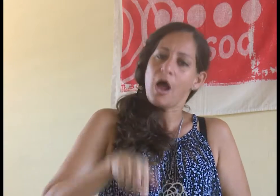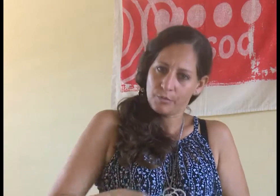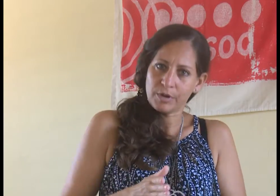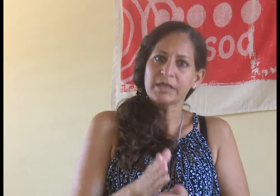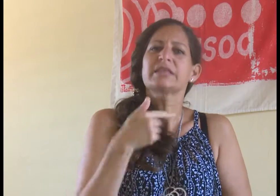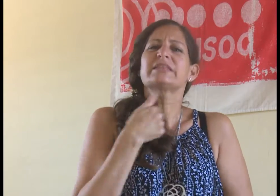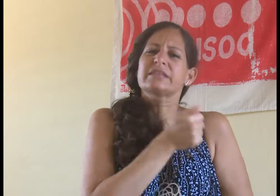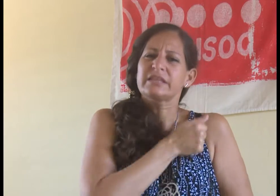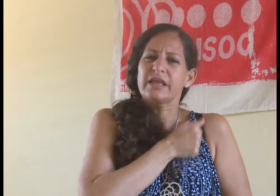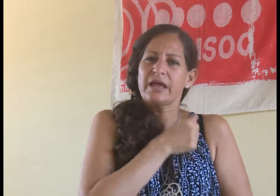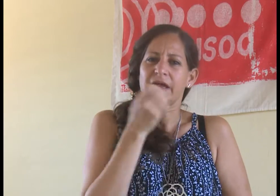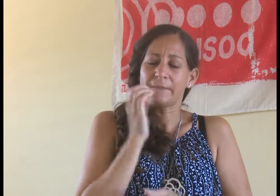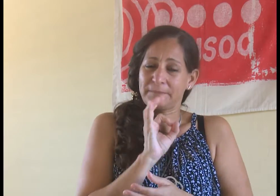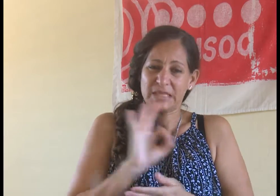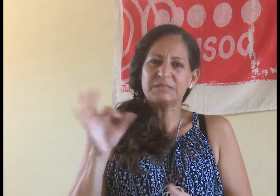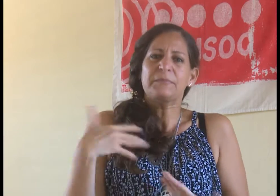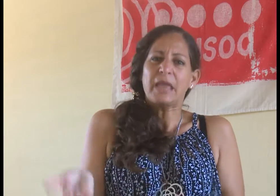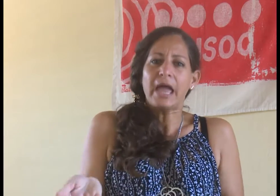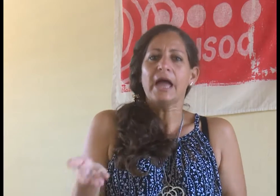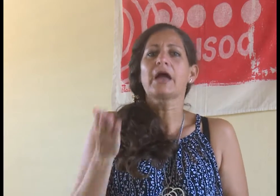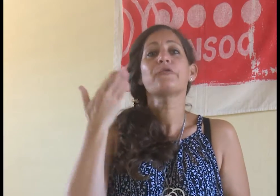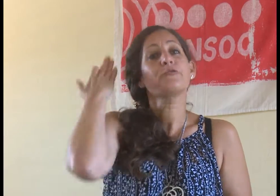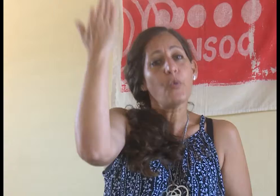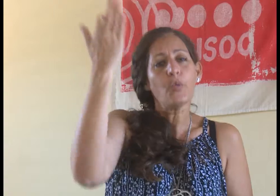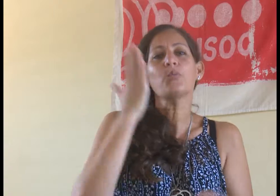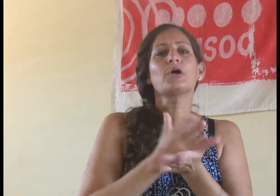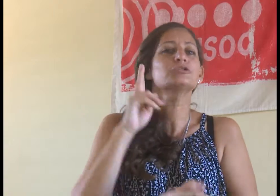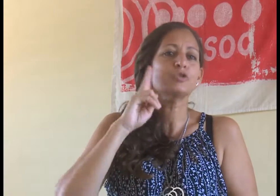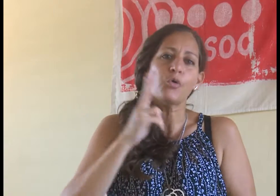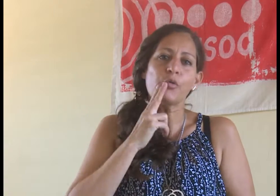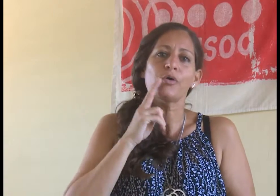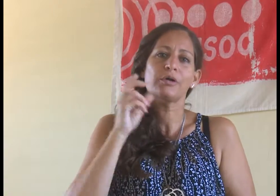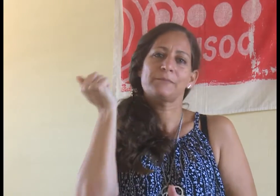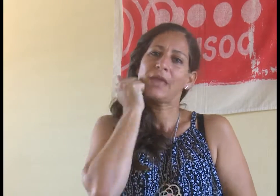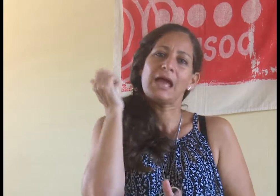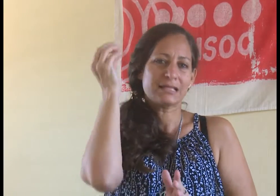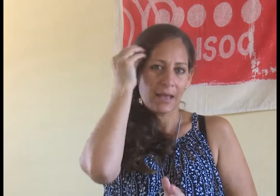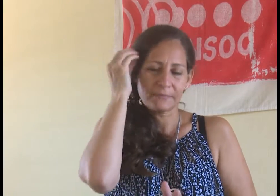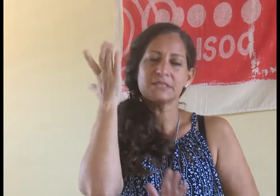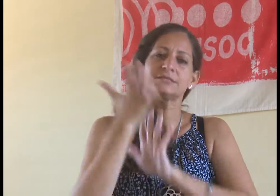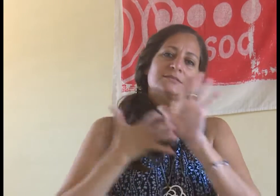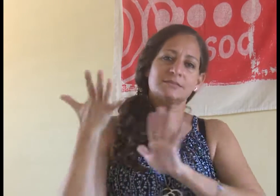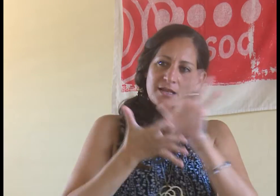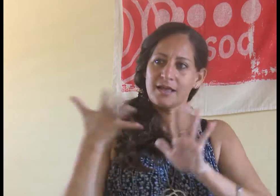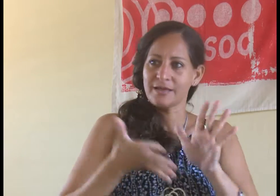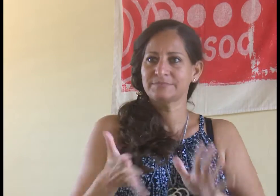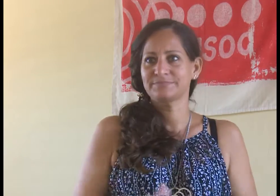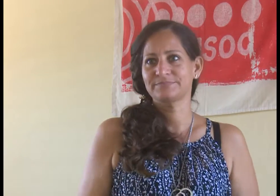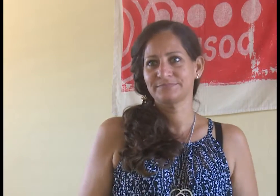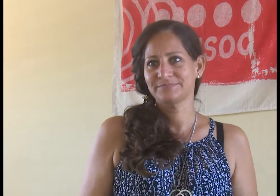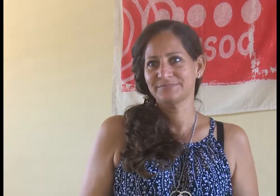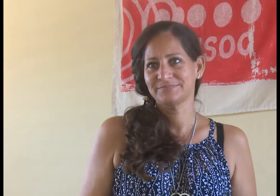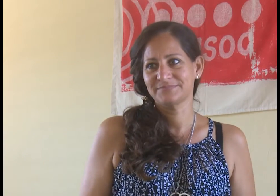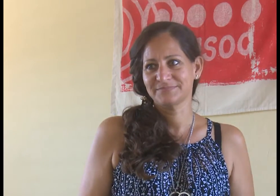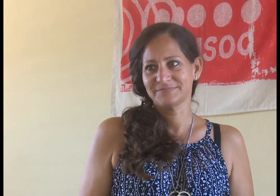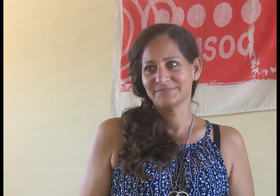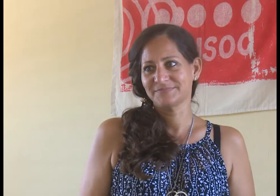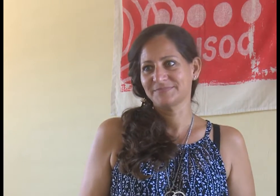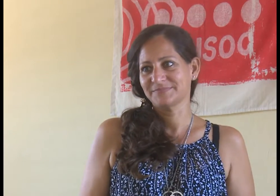educación especial. Y pienso, ¿no?, para un futuro, trabajar y mejorar en cuanto a comunicación y